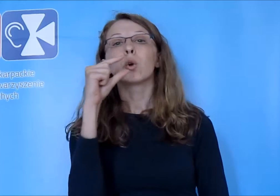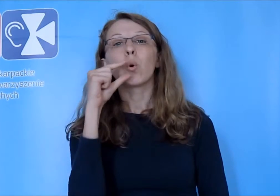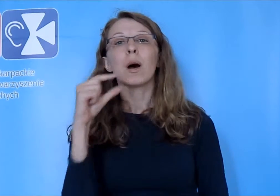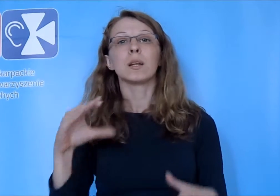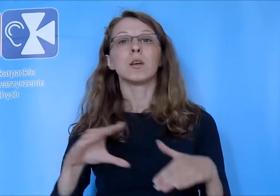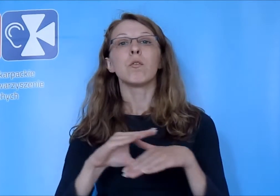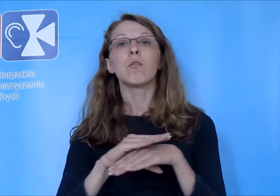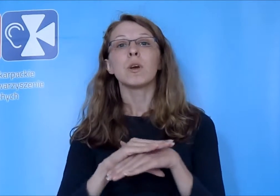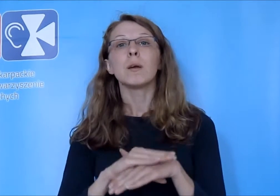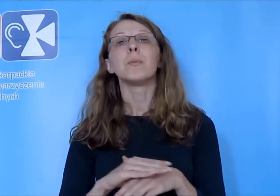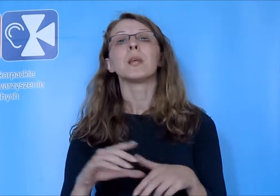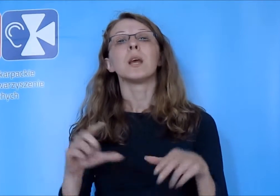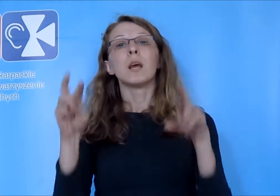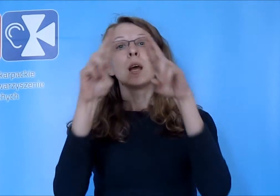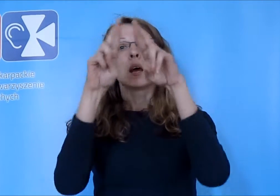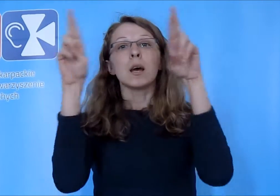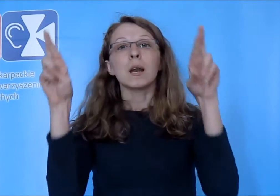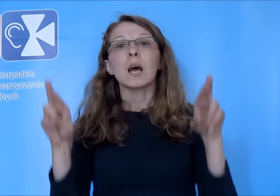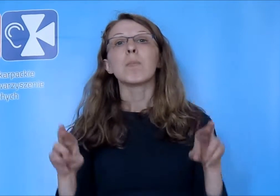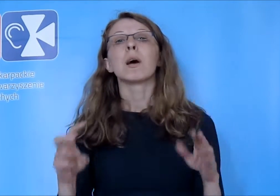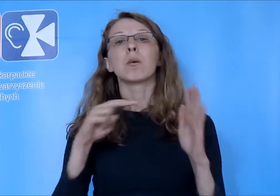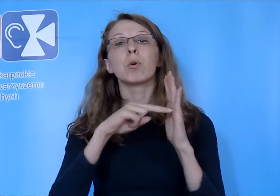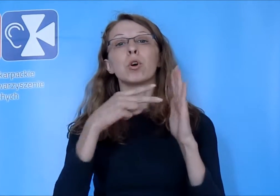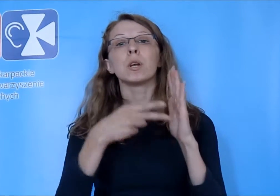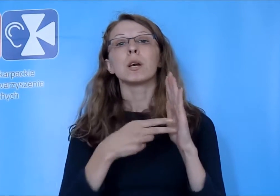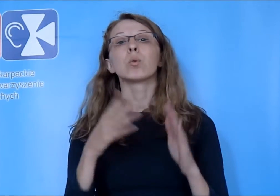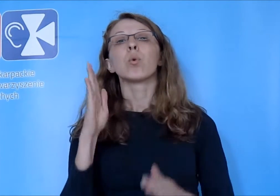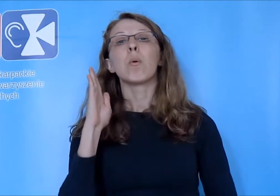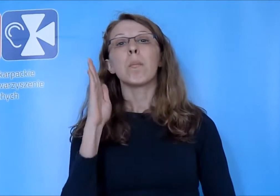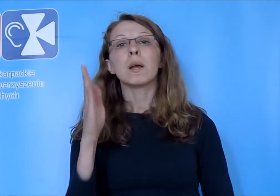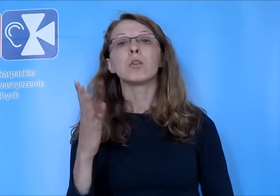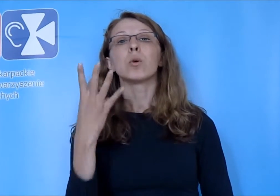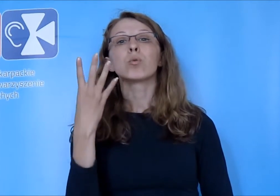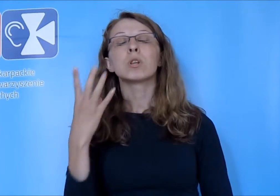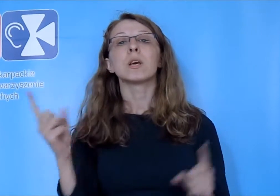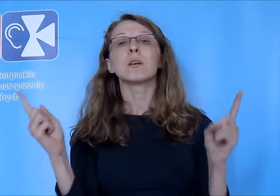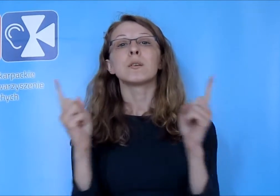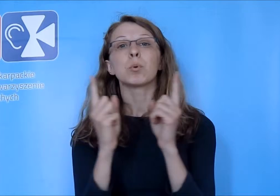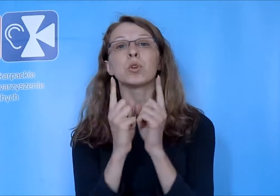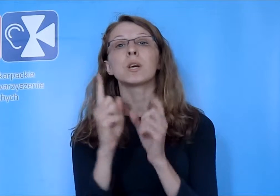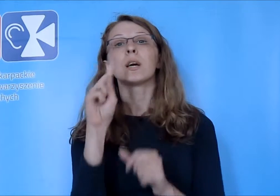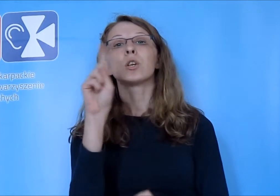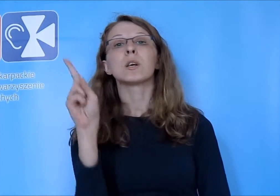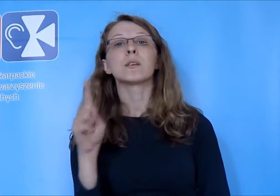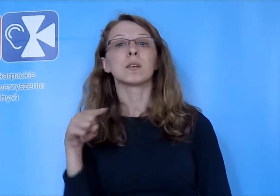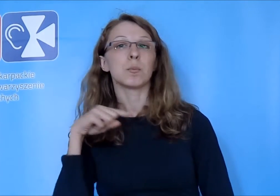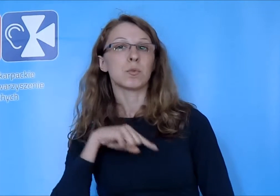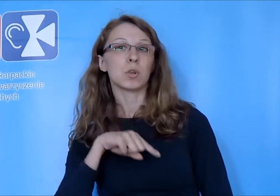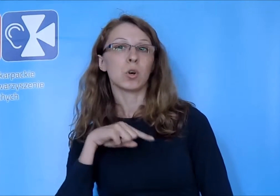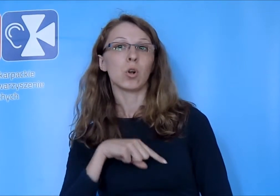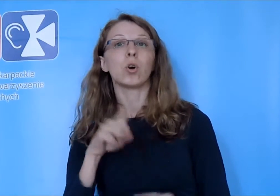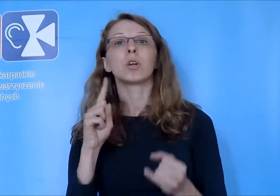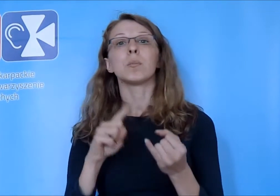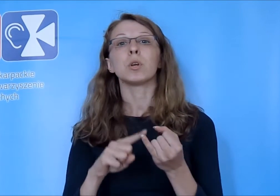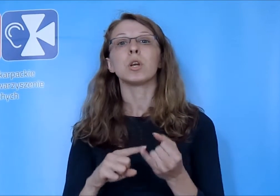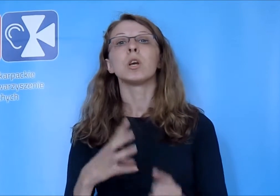projektu będą cztery spotkania z psychologiem i cztery spotkania z